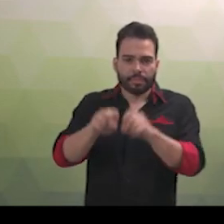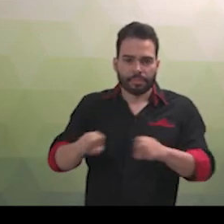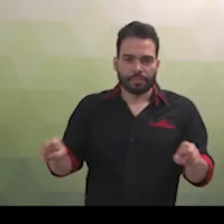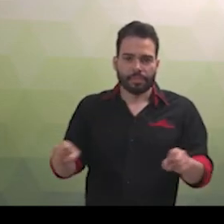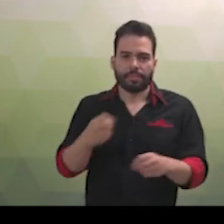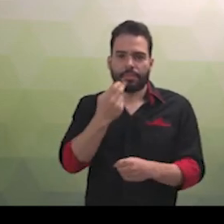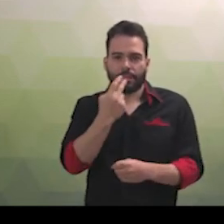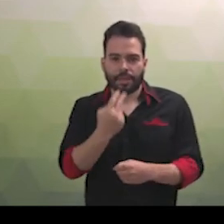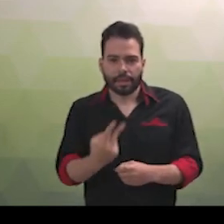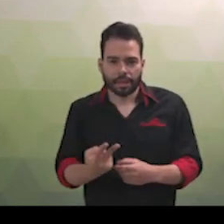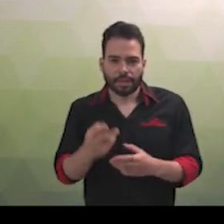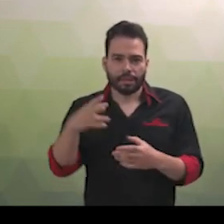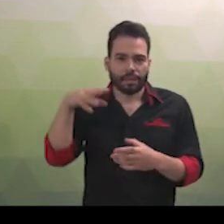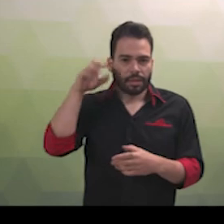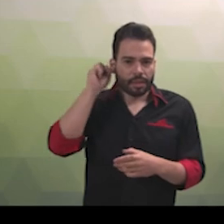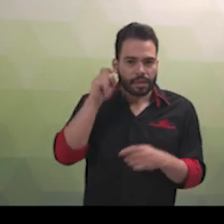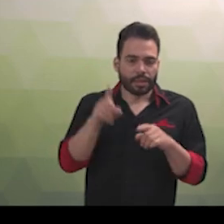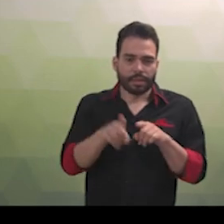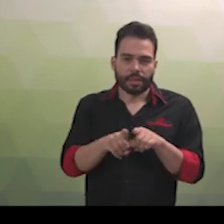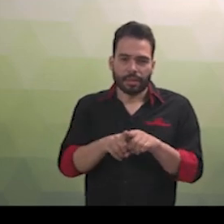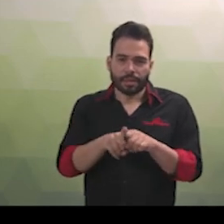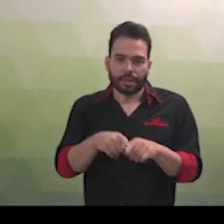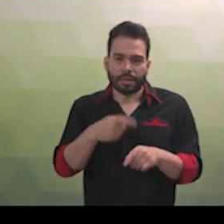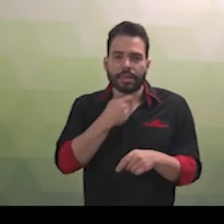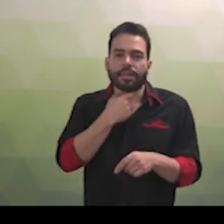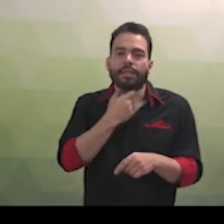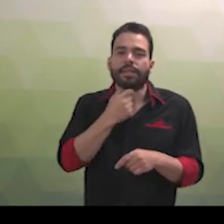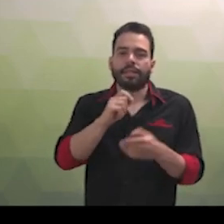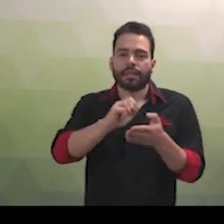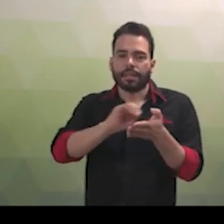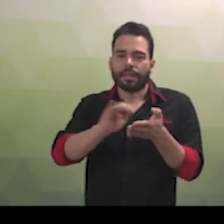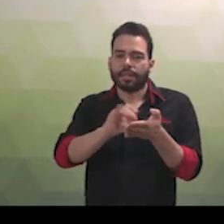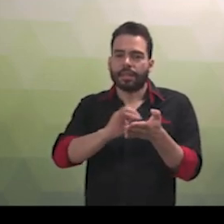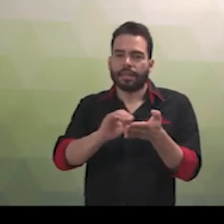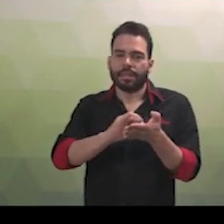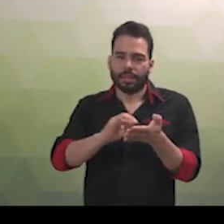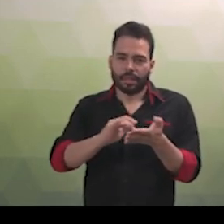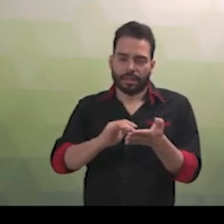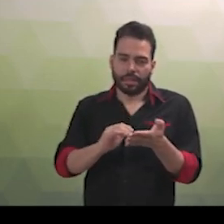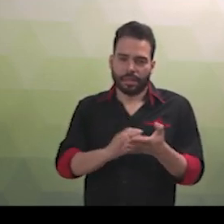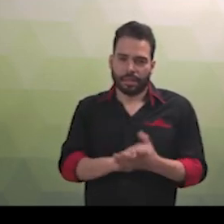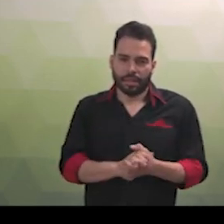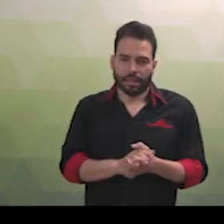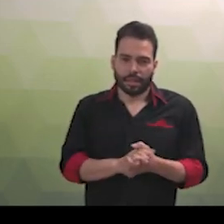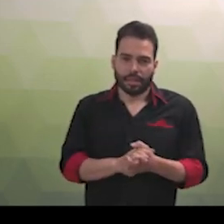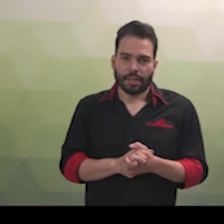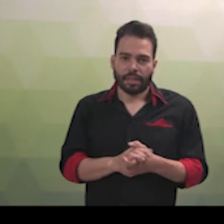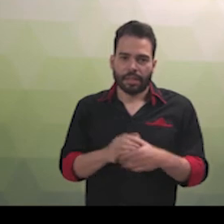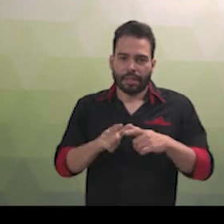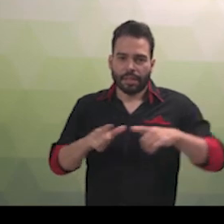os sistemas auditivos e os meios de voz digitalizados e os modos, meios e formatos aumentativos